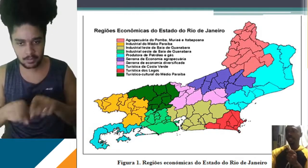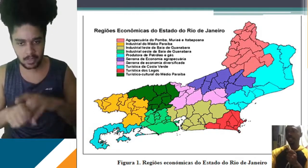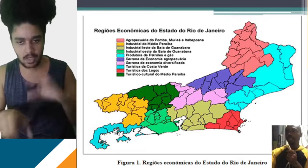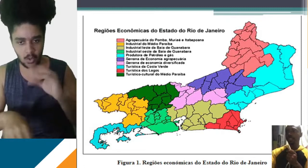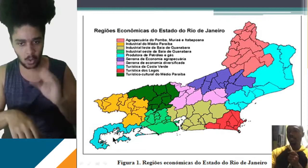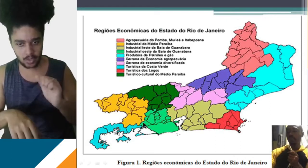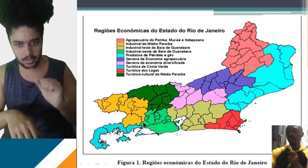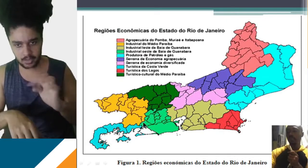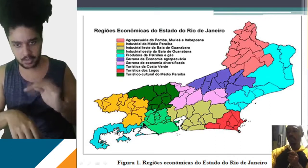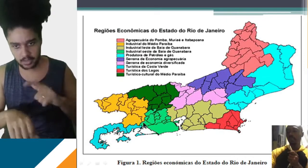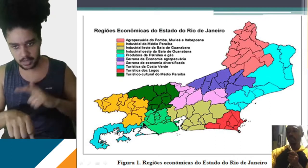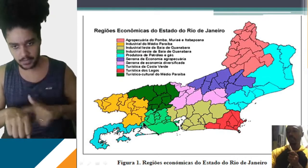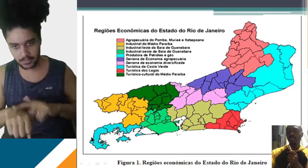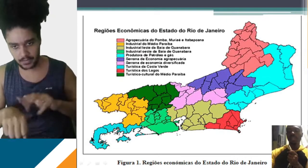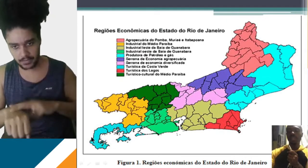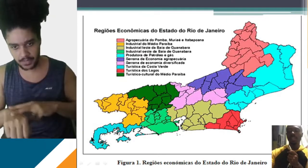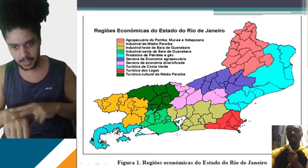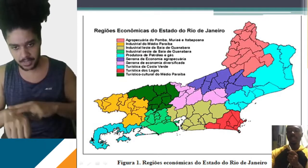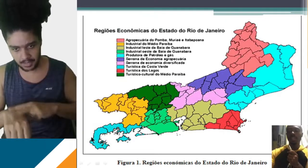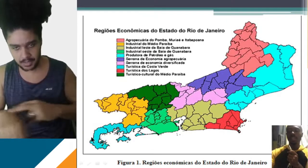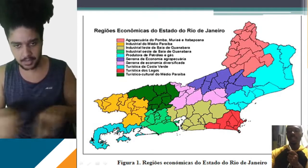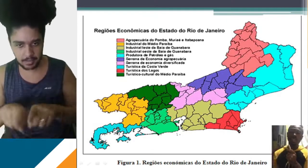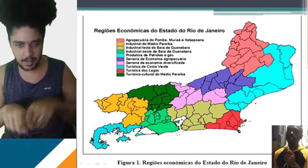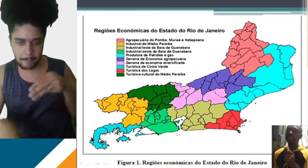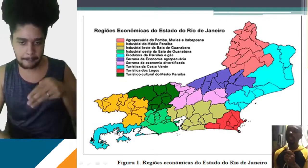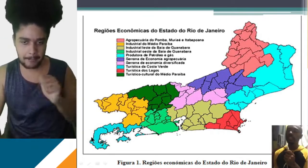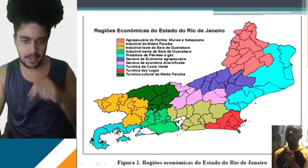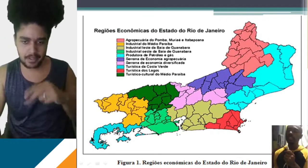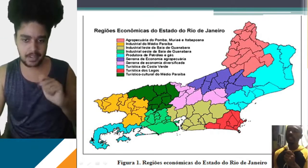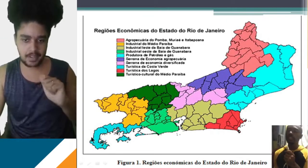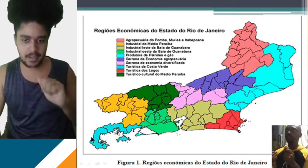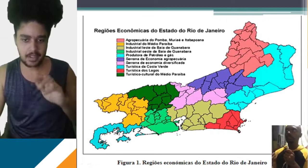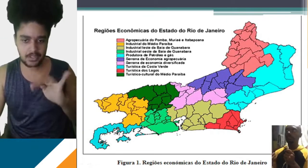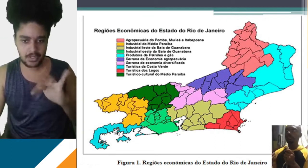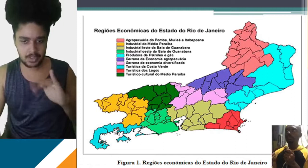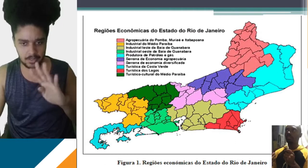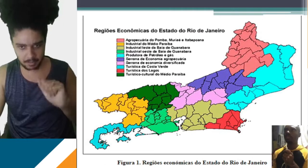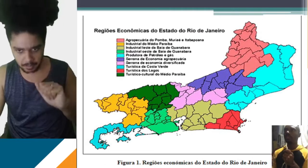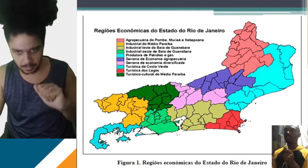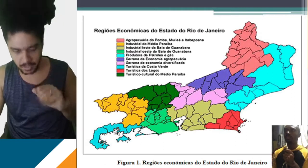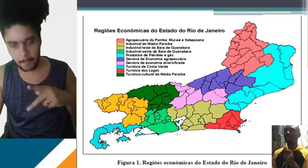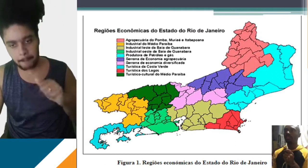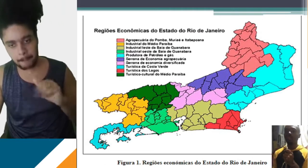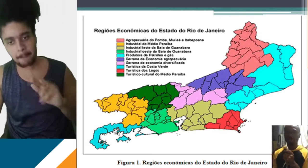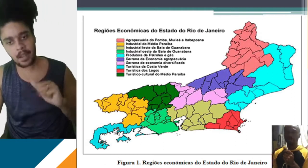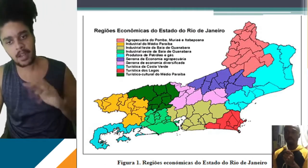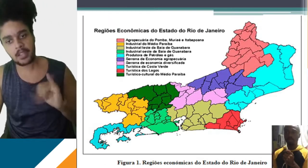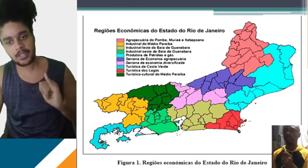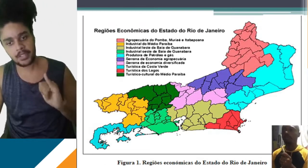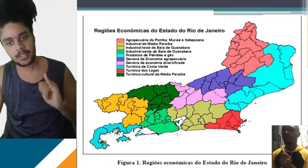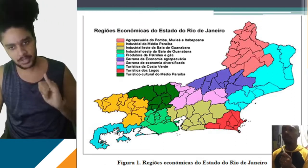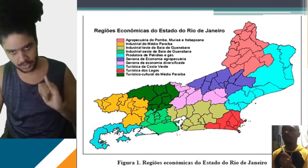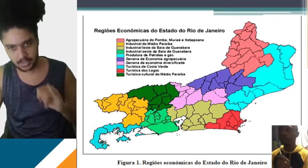Costa Verde aqui, que também com o turismo que é Mangaratiba, Paraty e Angra,